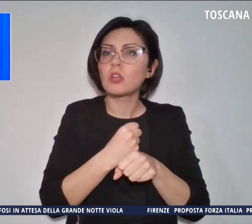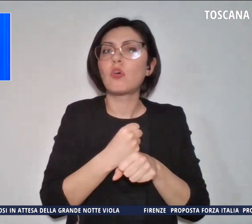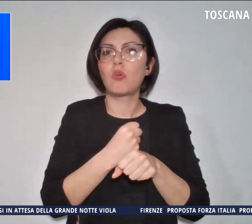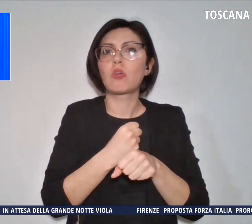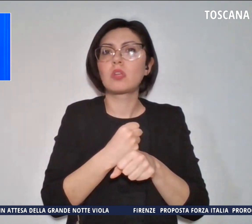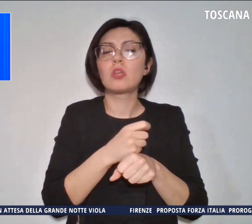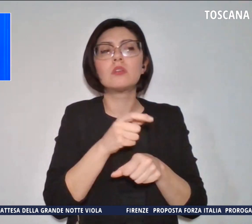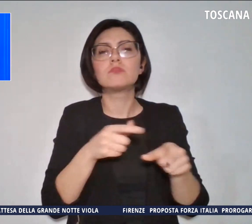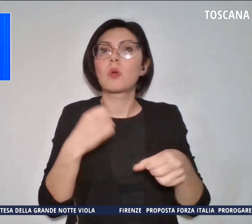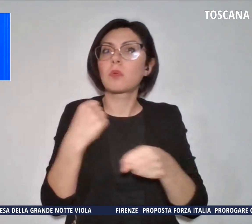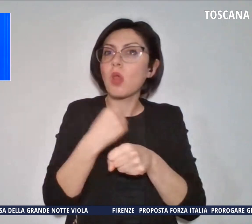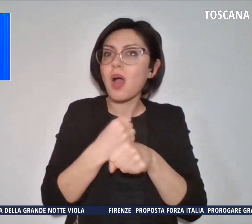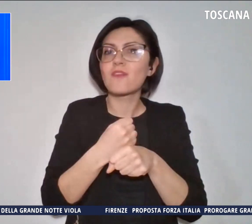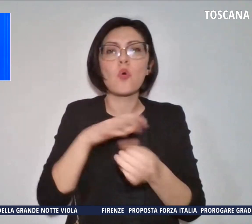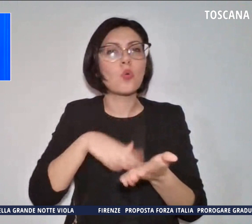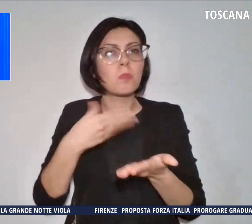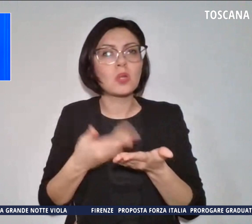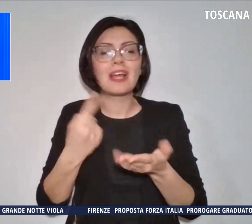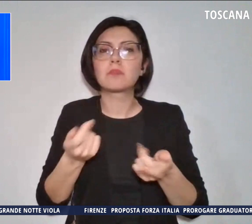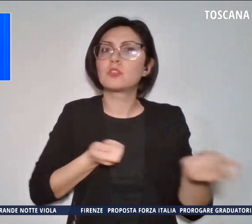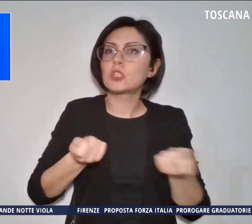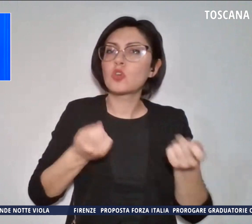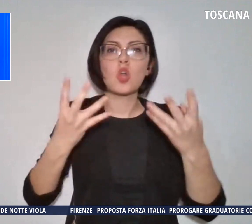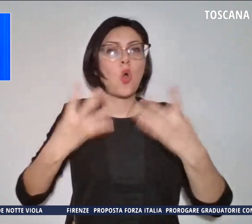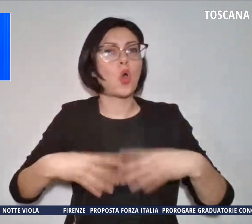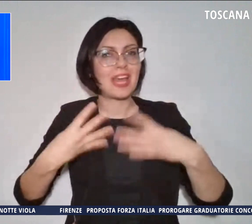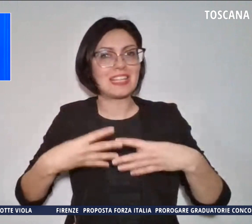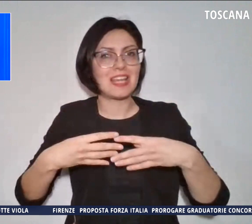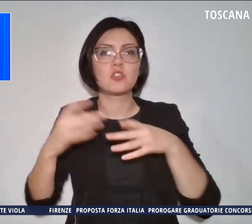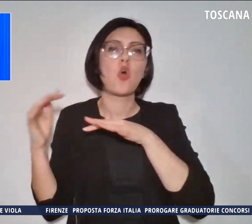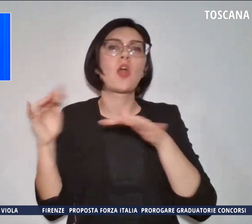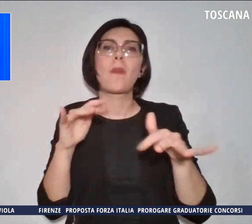nella gestione e organizzazione dei flussi turistici.